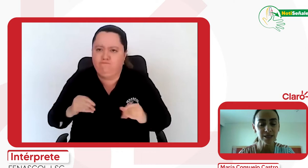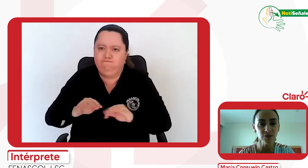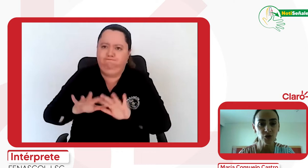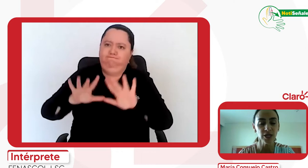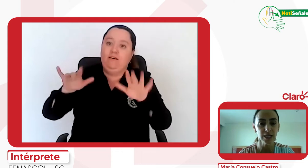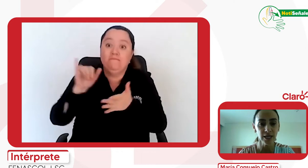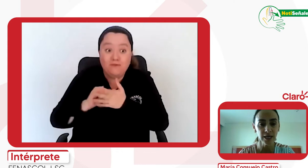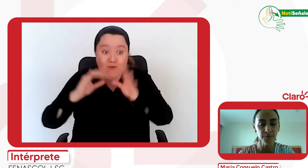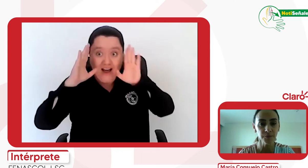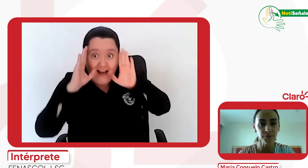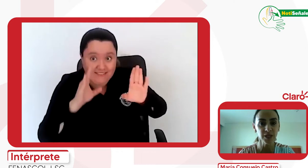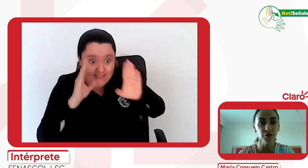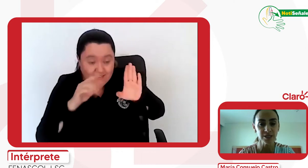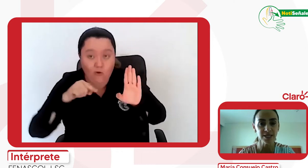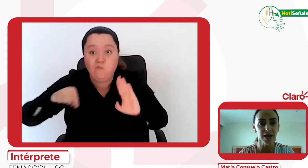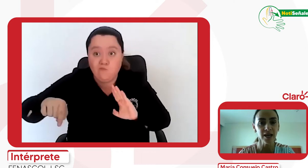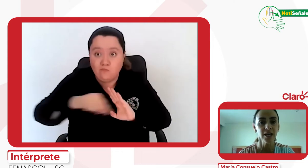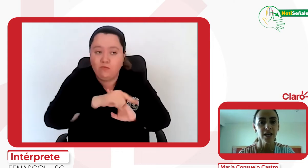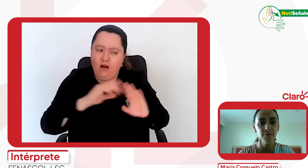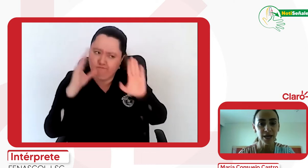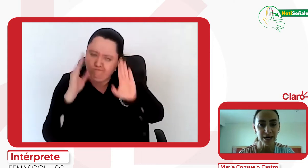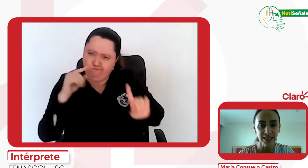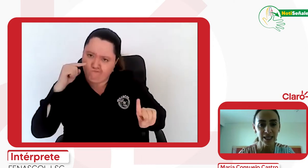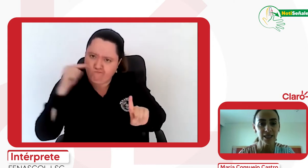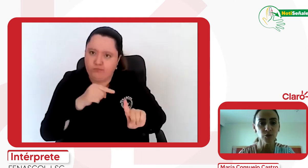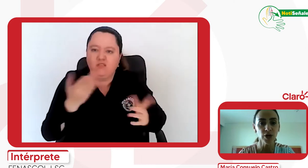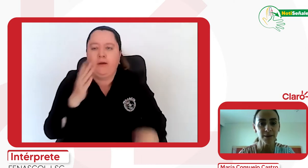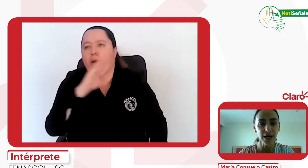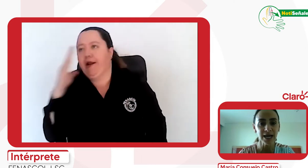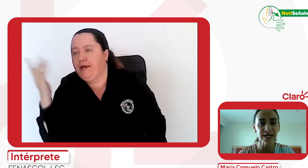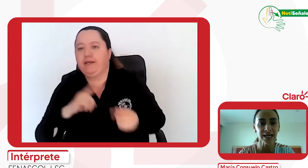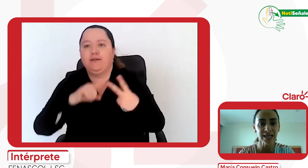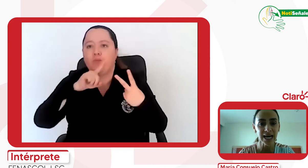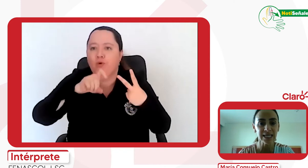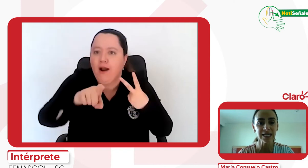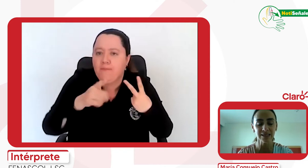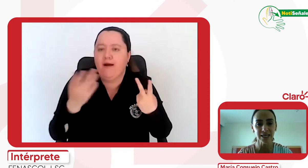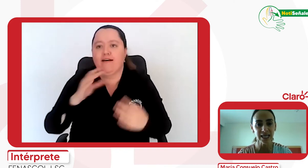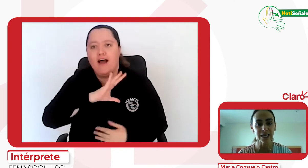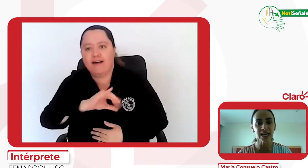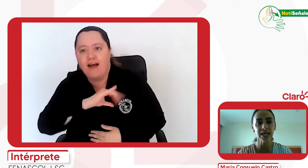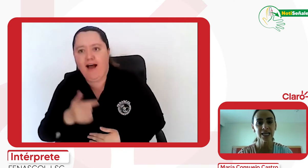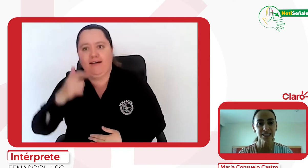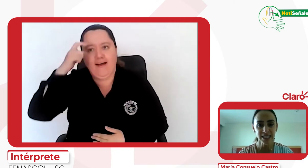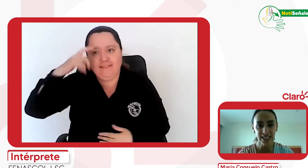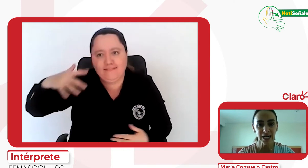atención diferenciada en Barranquilla, Bucaramanga, Cali, Cartagena, Chía,